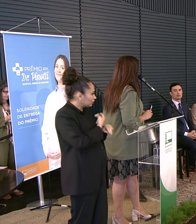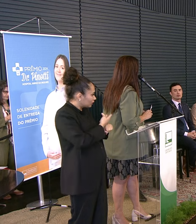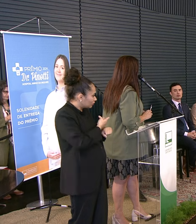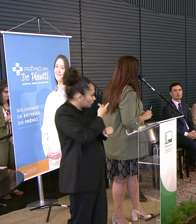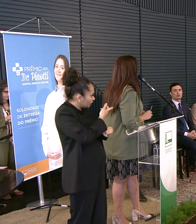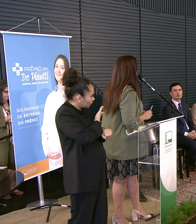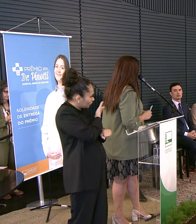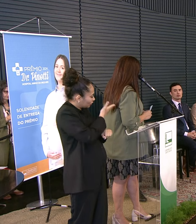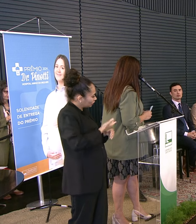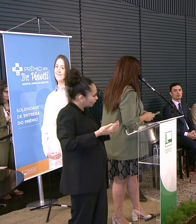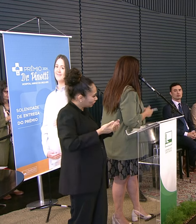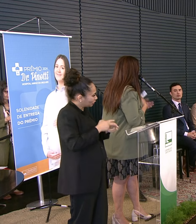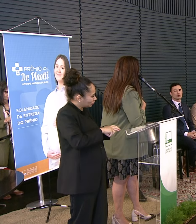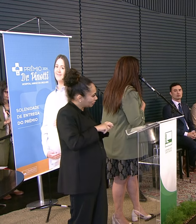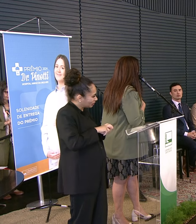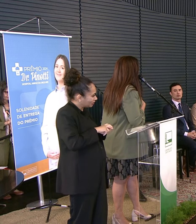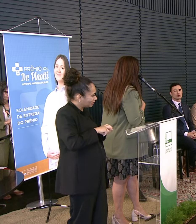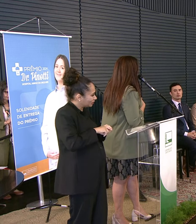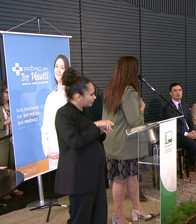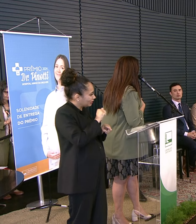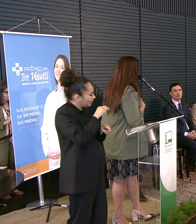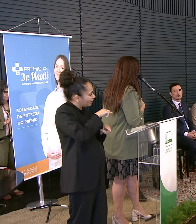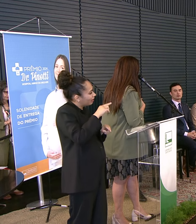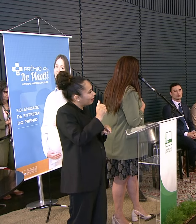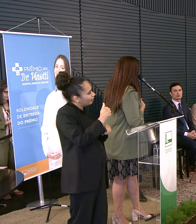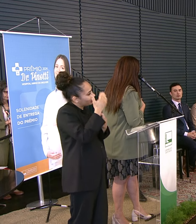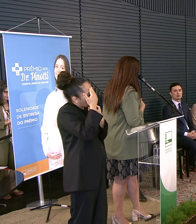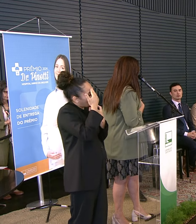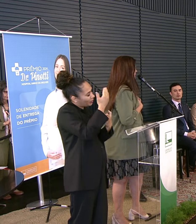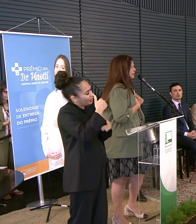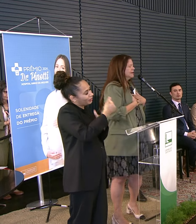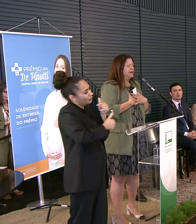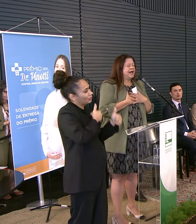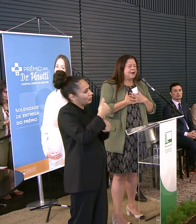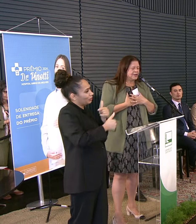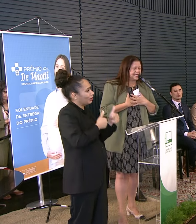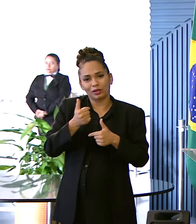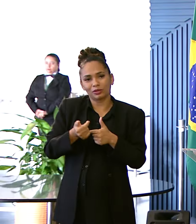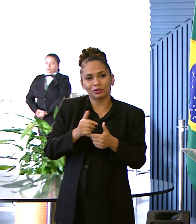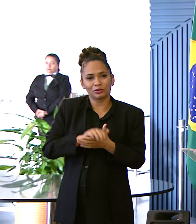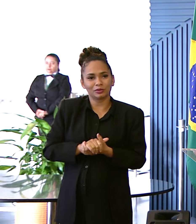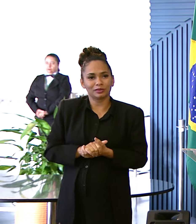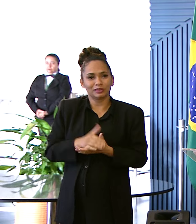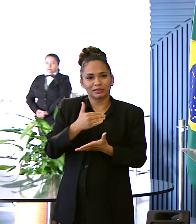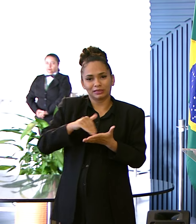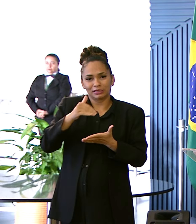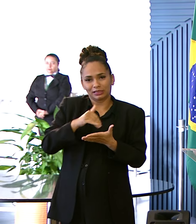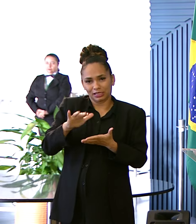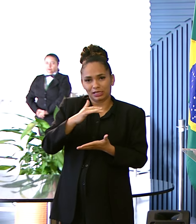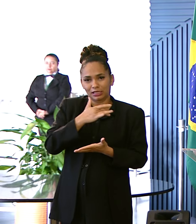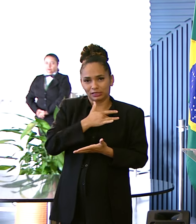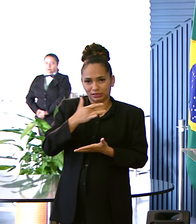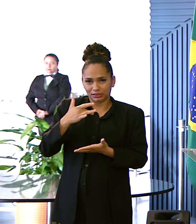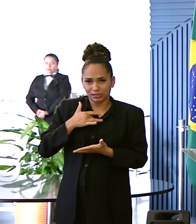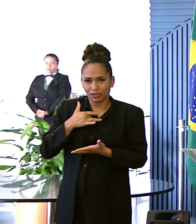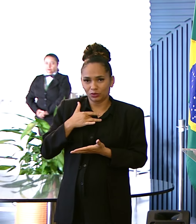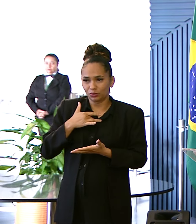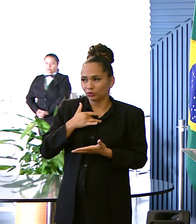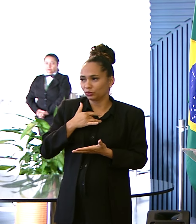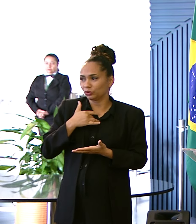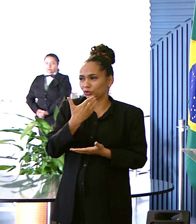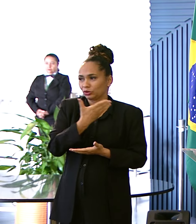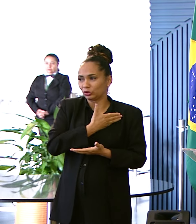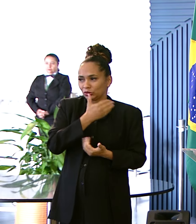Homenageando vocês Hoje por isso Ana, muito obrigada Pelo seu trabalho A Secretaria de Saúde Os nossos